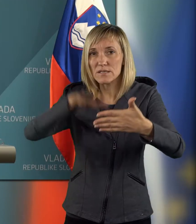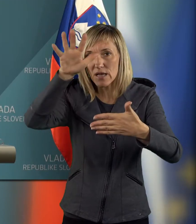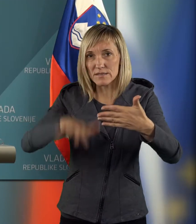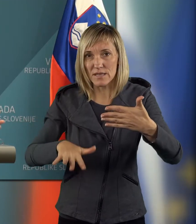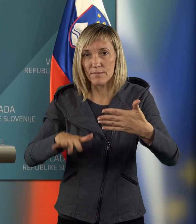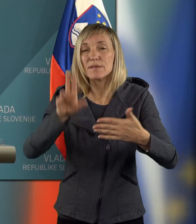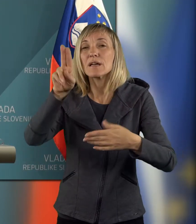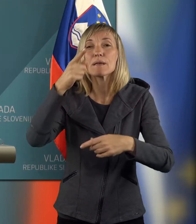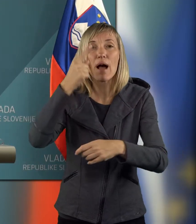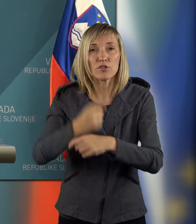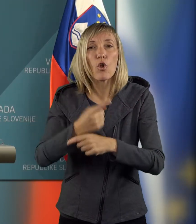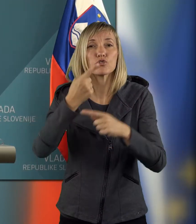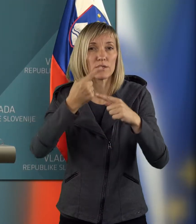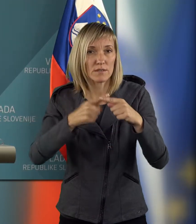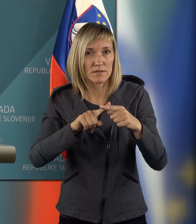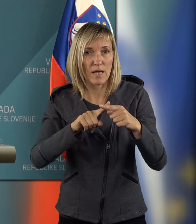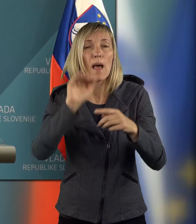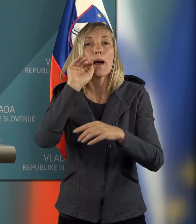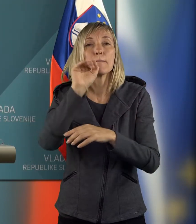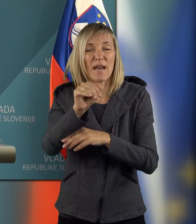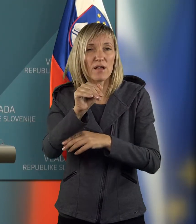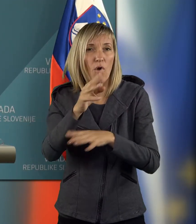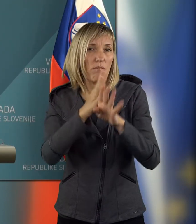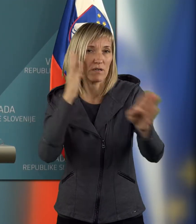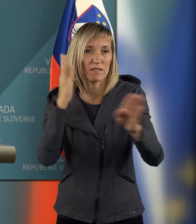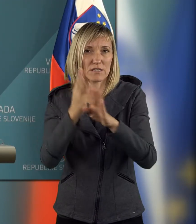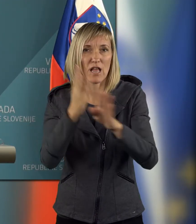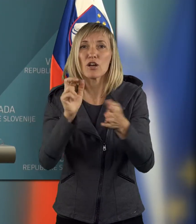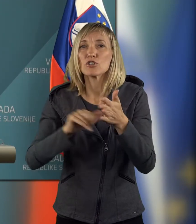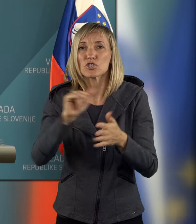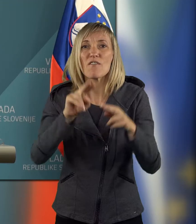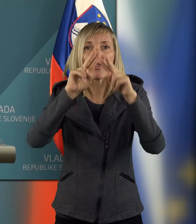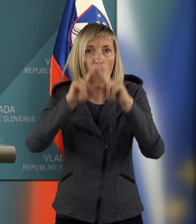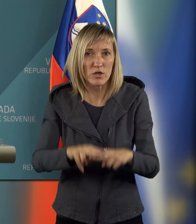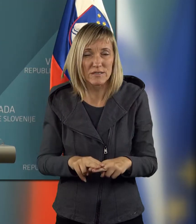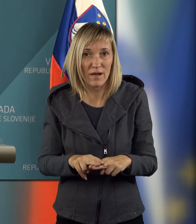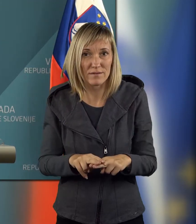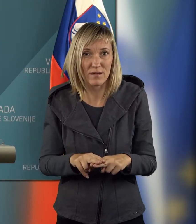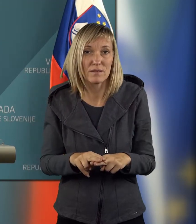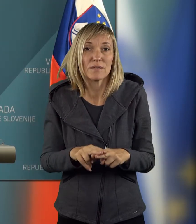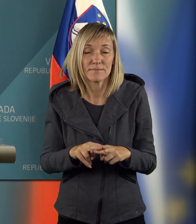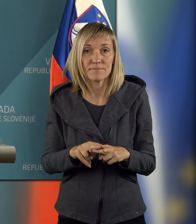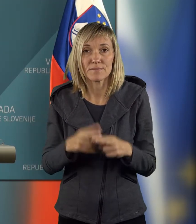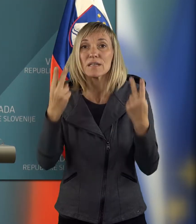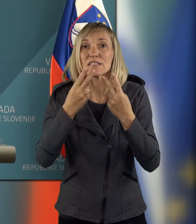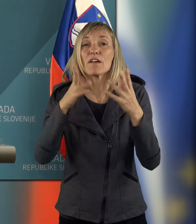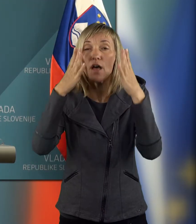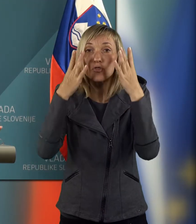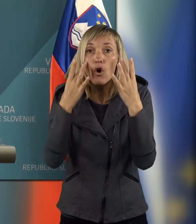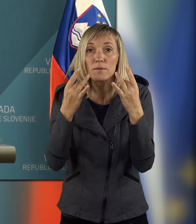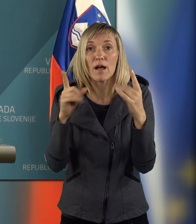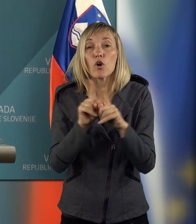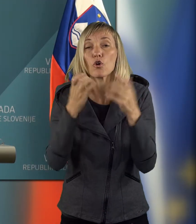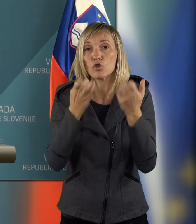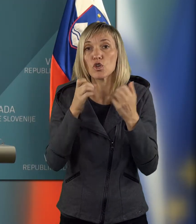bili v določenih segmentih prekomirne čakalne dobe, še vedno ostale, seveda je normalno,